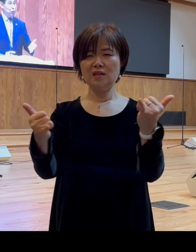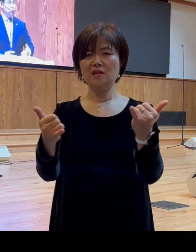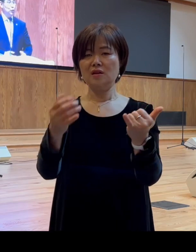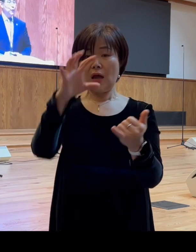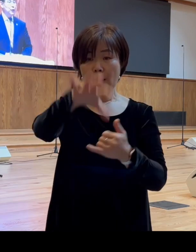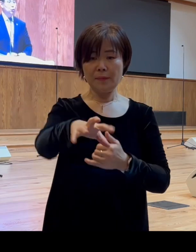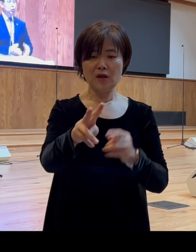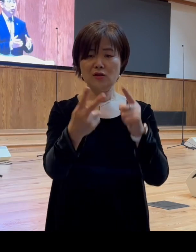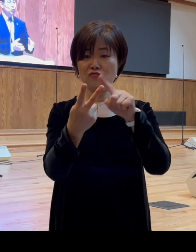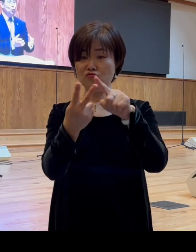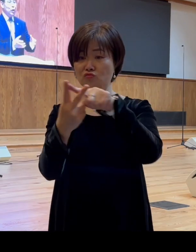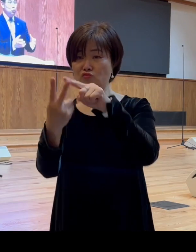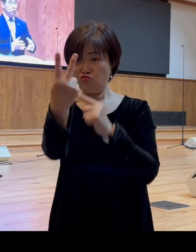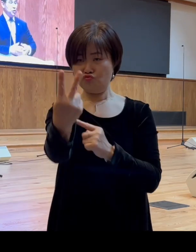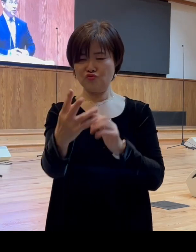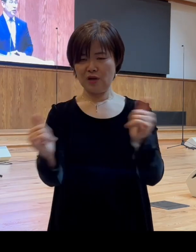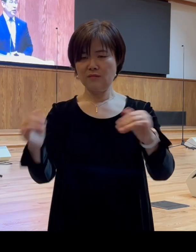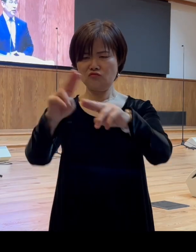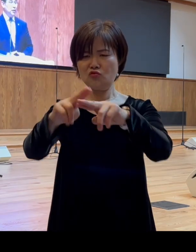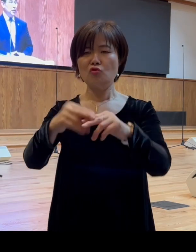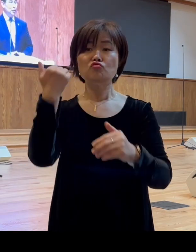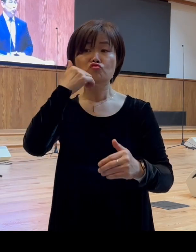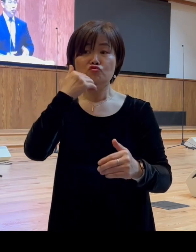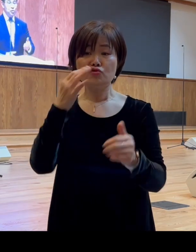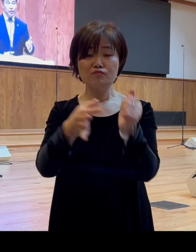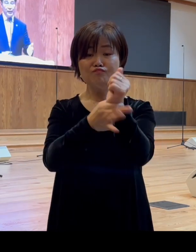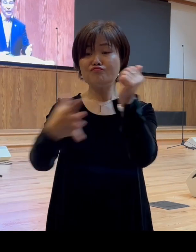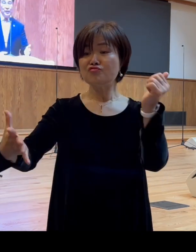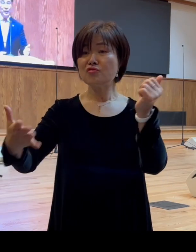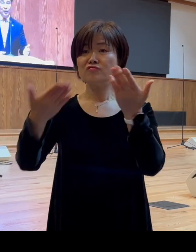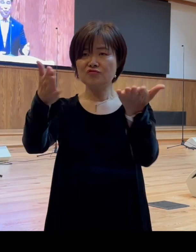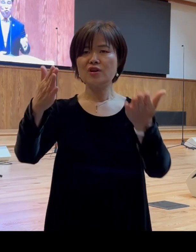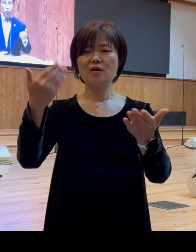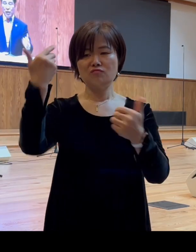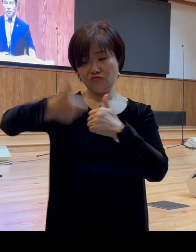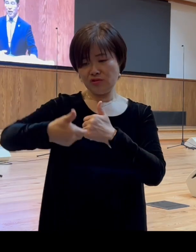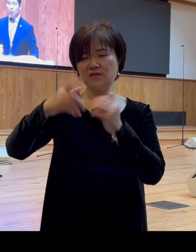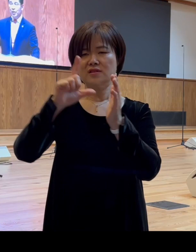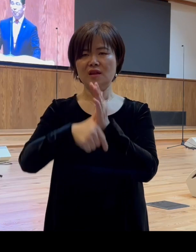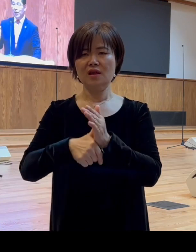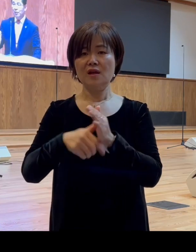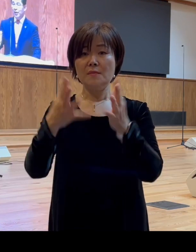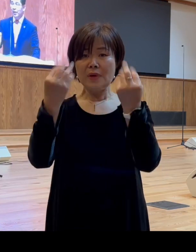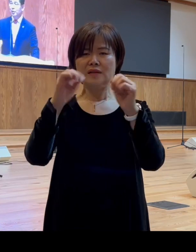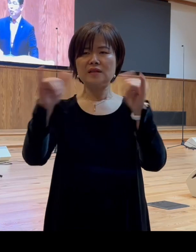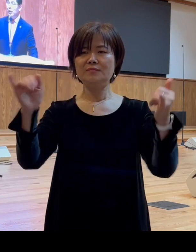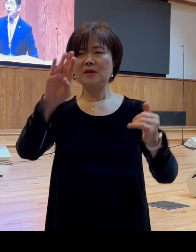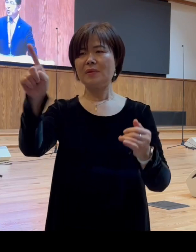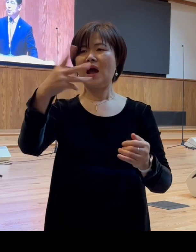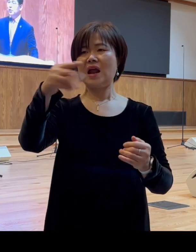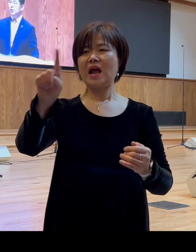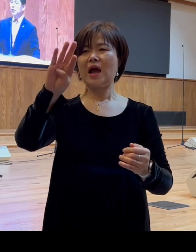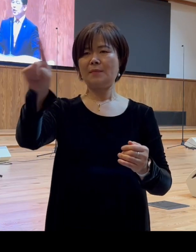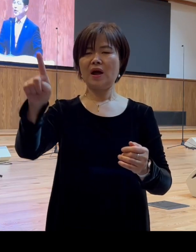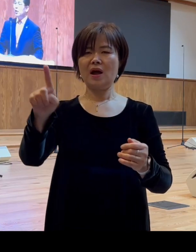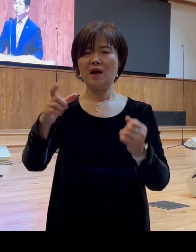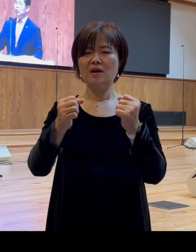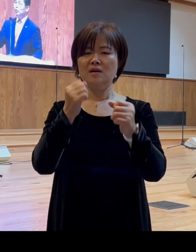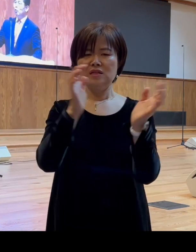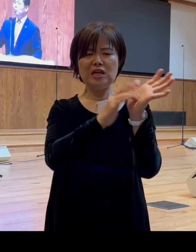누구를 놓아줄 것인가 물었을 때 그럼 수많은 사람들이 바라바의 이름을 외치면서 예수를 못 박아